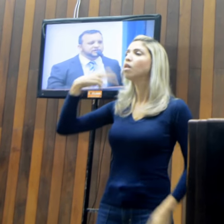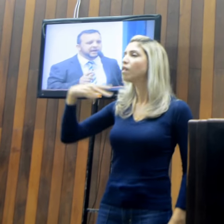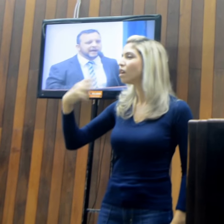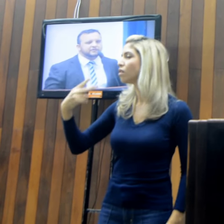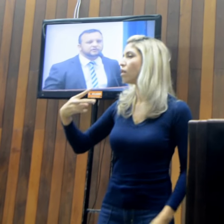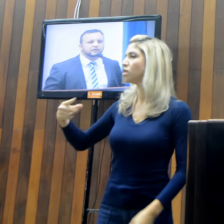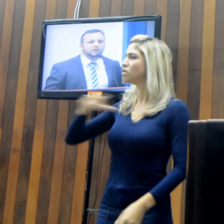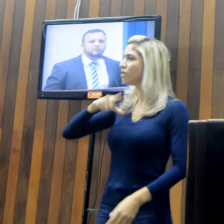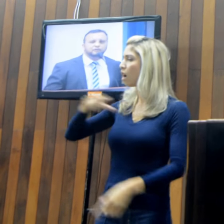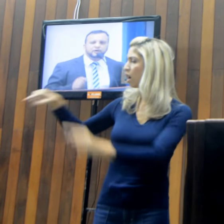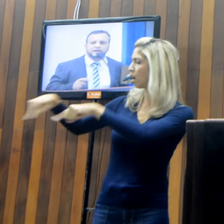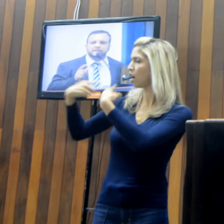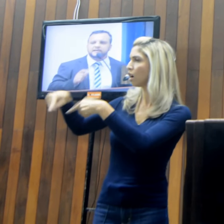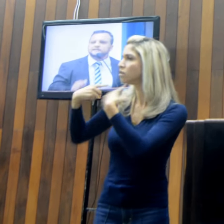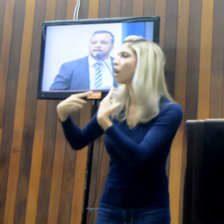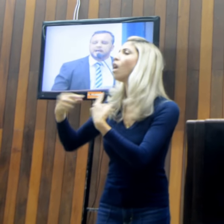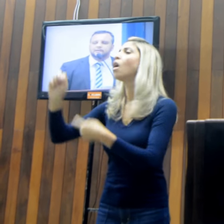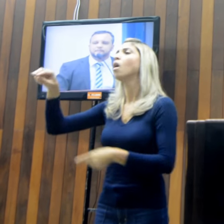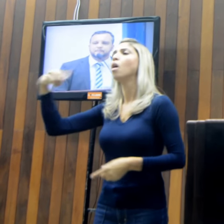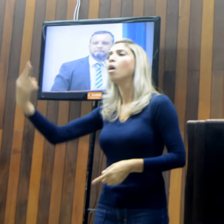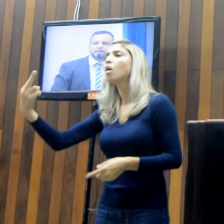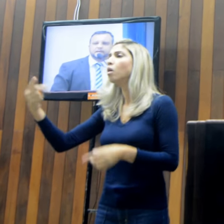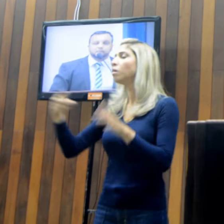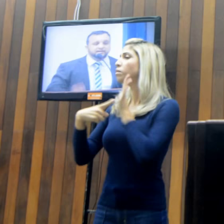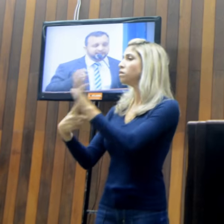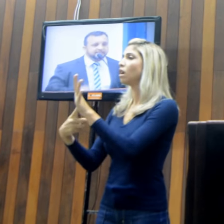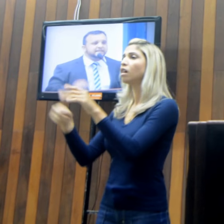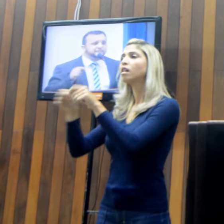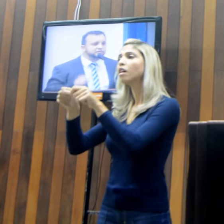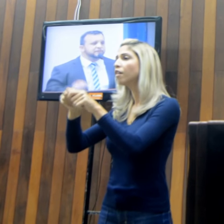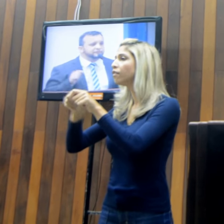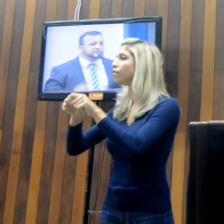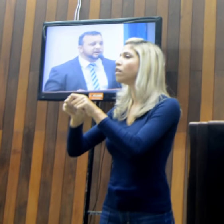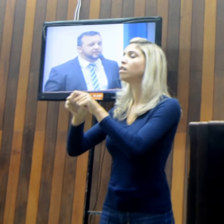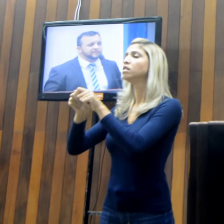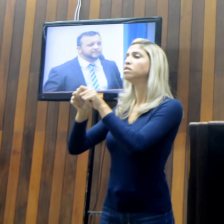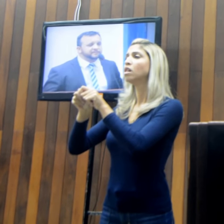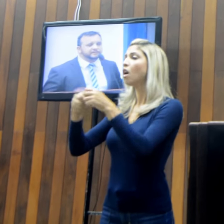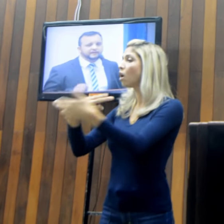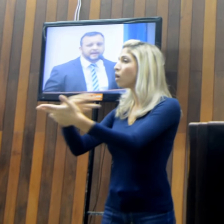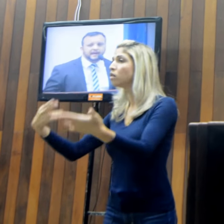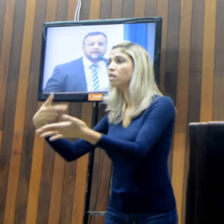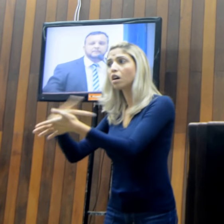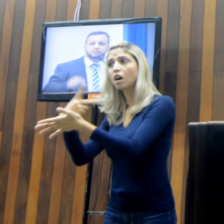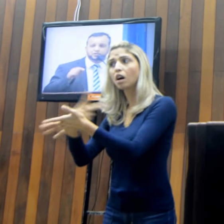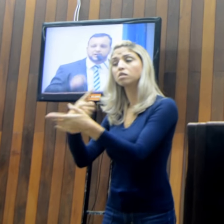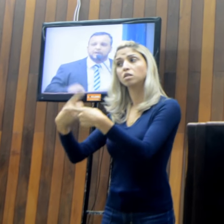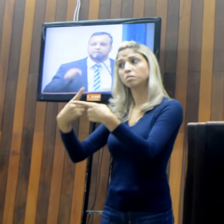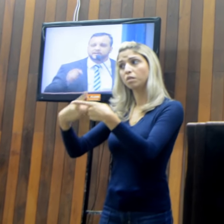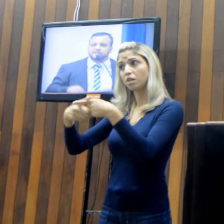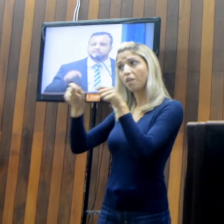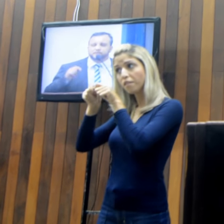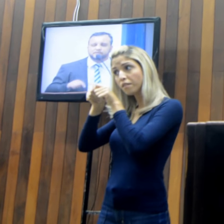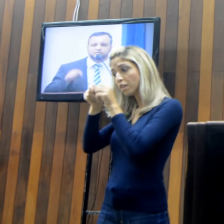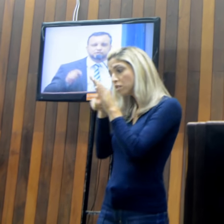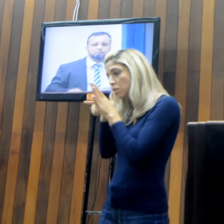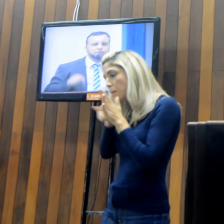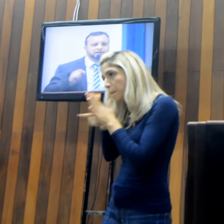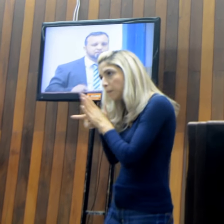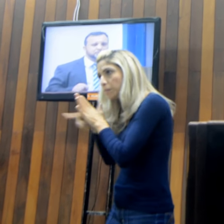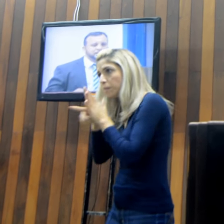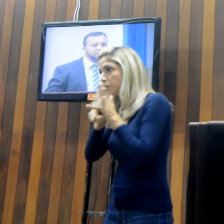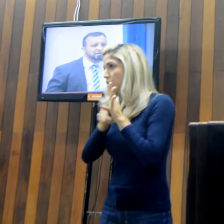for criticado, ou for criminalizado, por exercer a sua função, que é buscar obter as informações